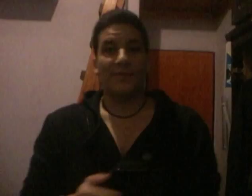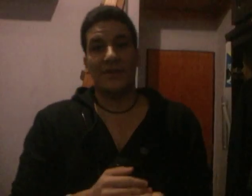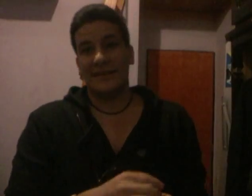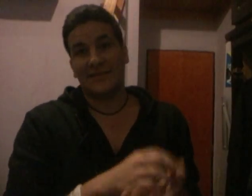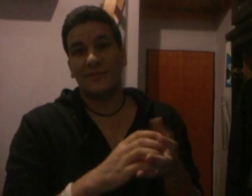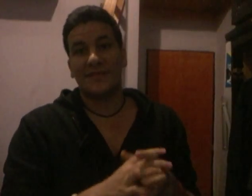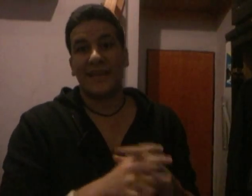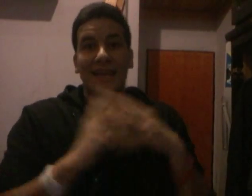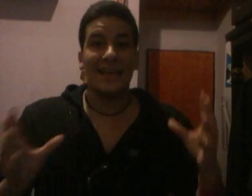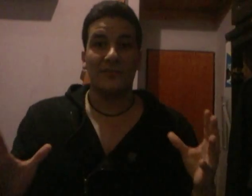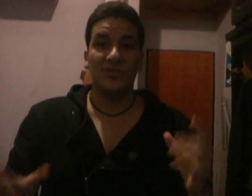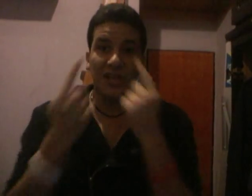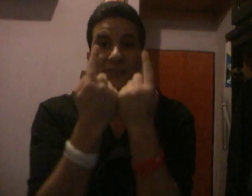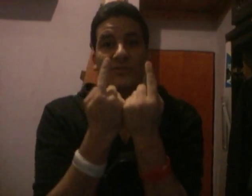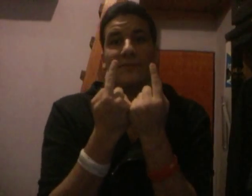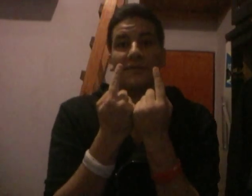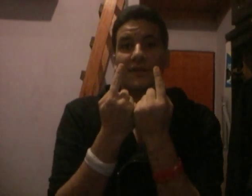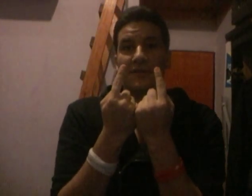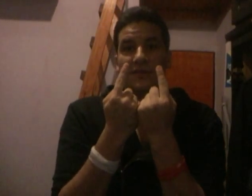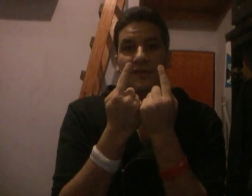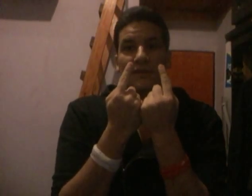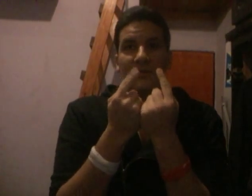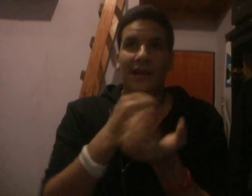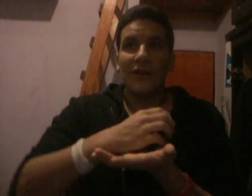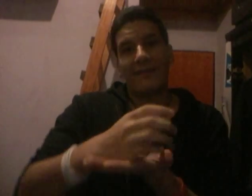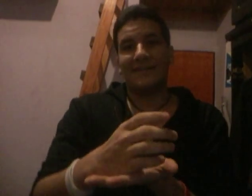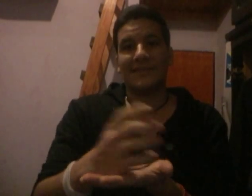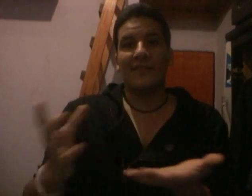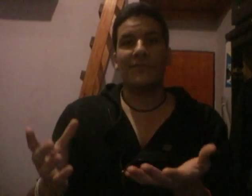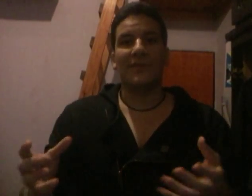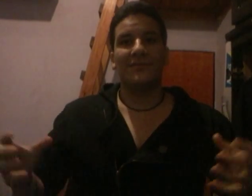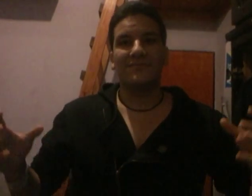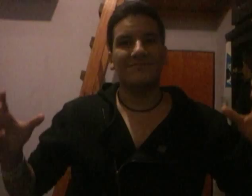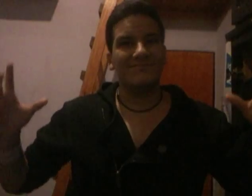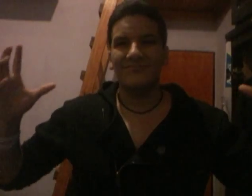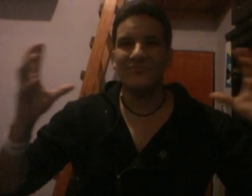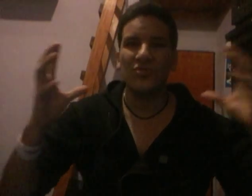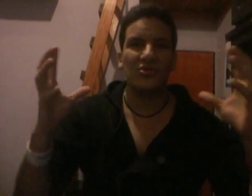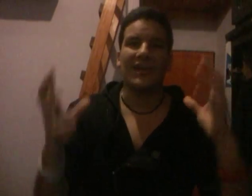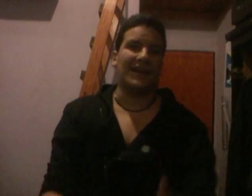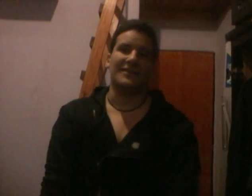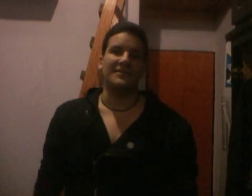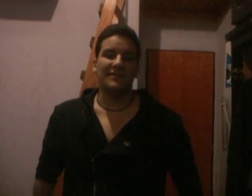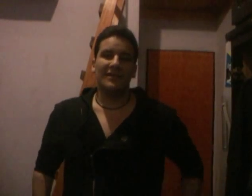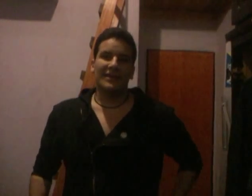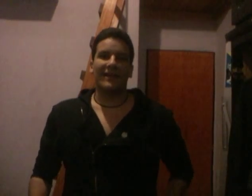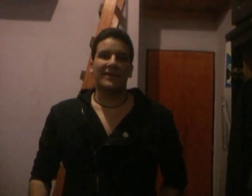quisieron presentar La Liga de la Justicia en una sola película. Tiraron la base, está bien, pero, muy sobrecarga. La verdad que,